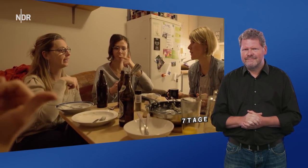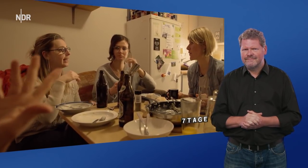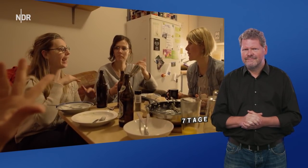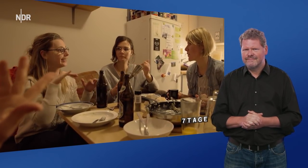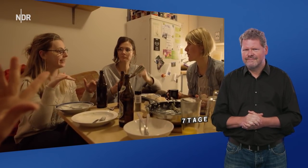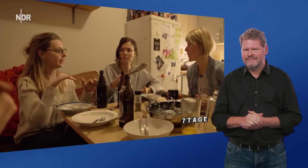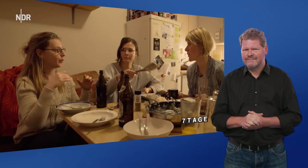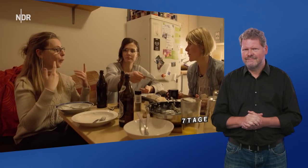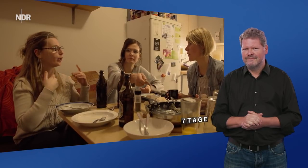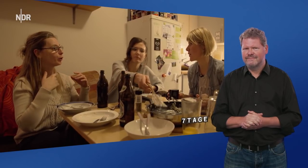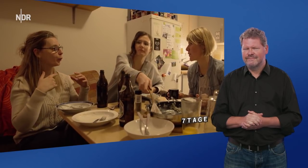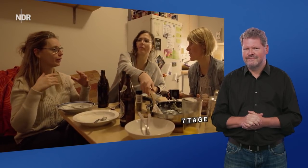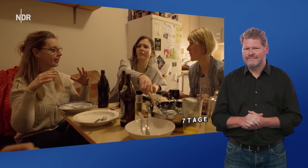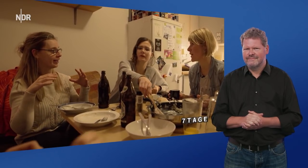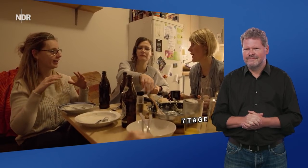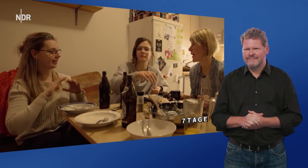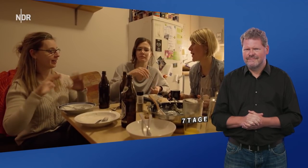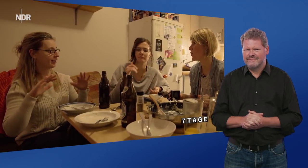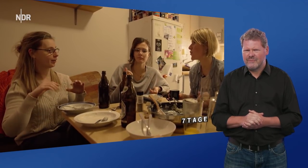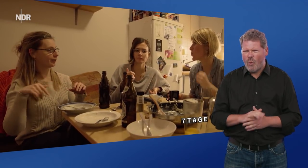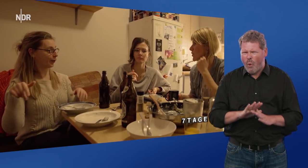Ohne Ton. Ohne Ton?